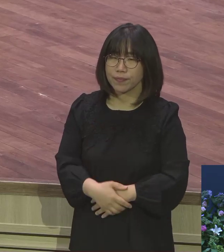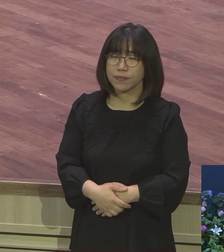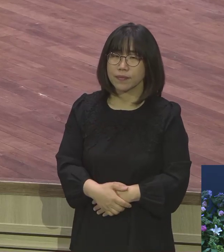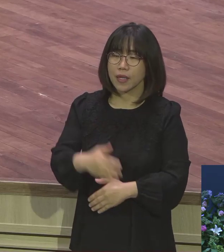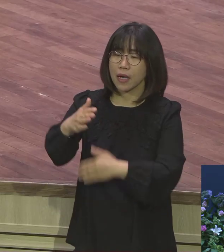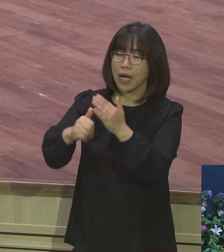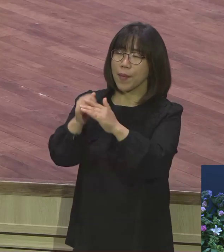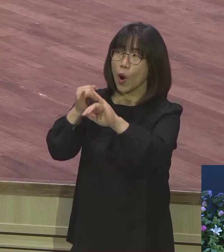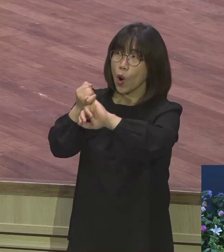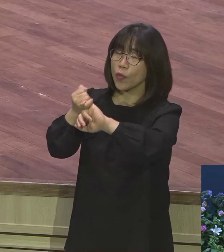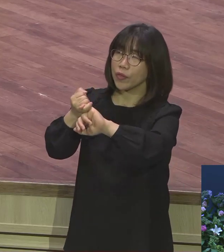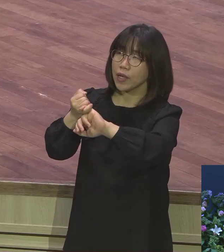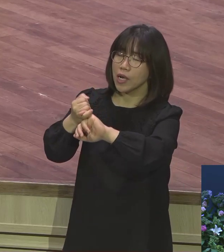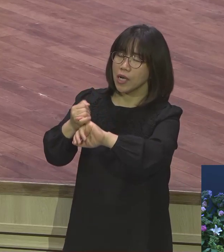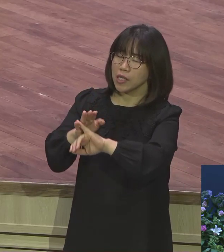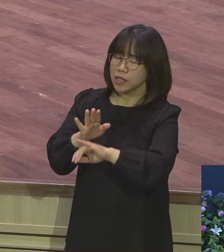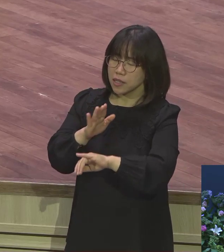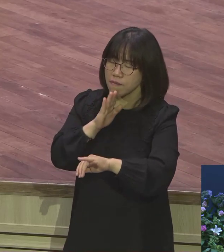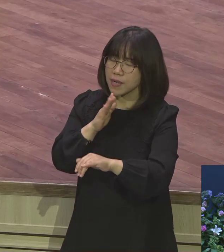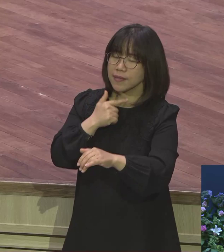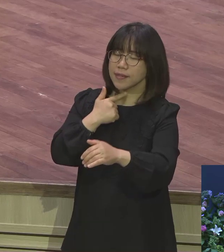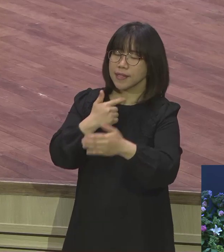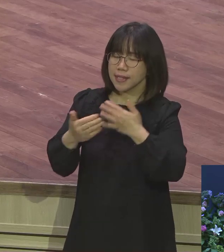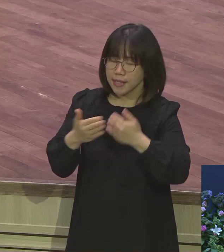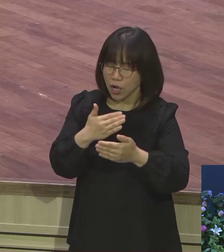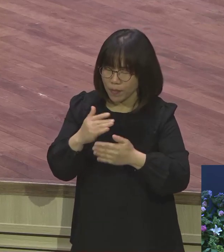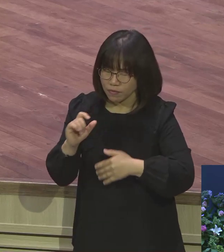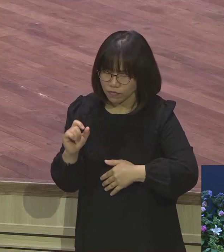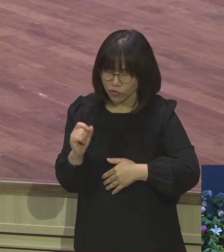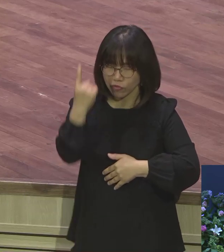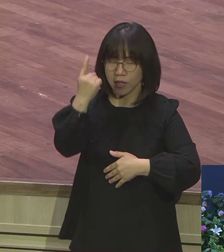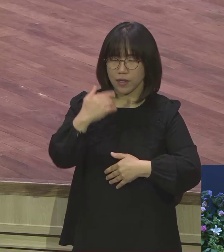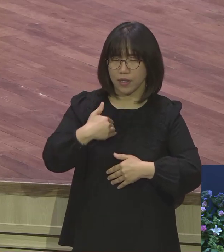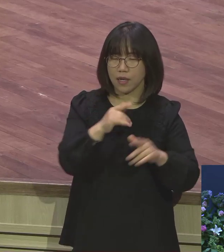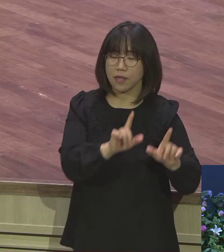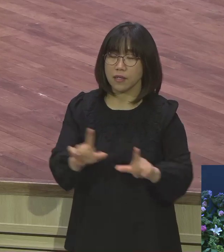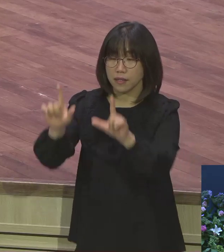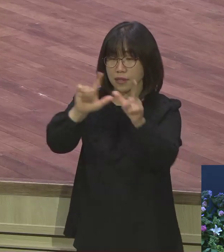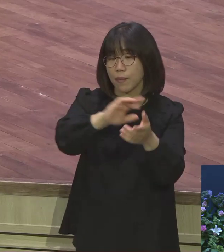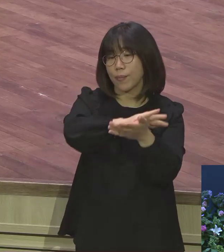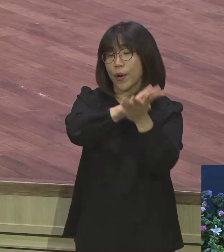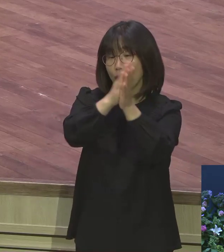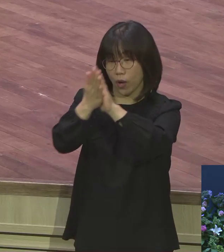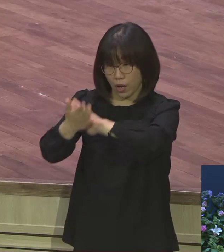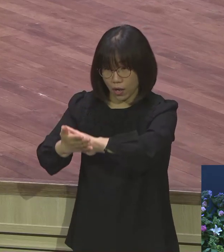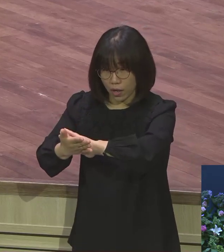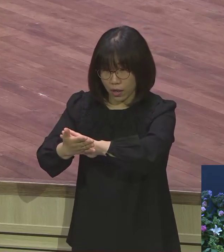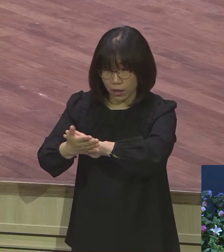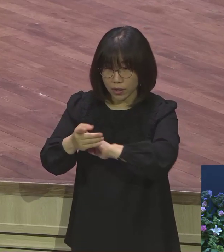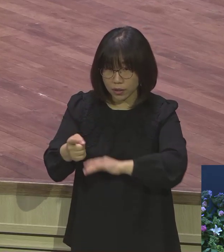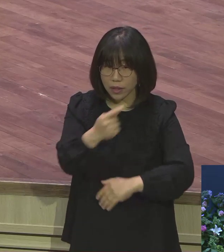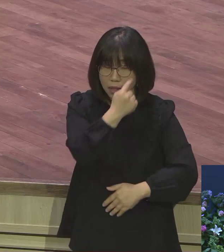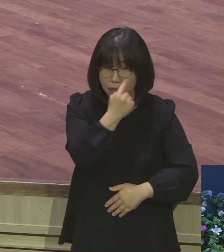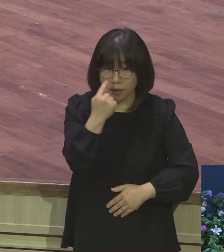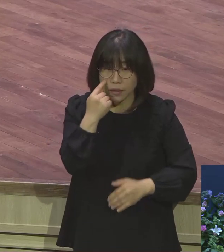체험되어지는 그 순간 내 삶이 변화가 일어나야 돼 이게 정인이라 변화 영적 성장이라 영적 확